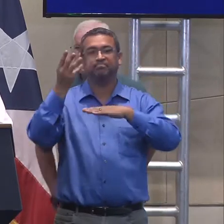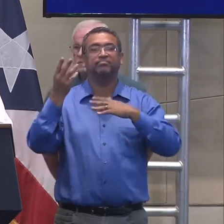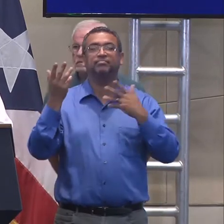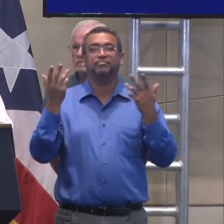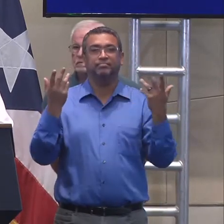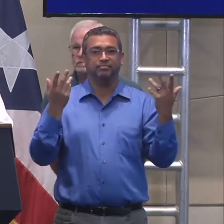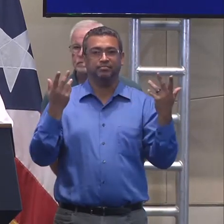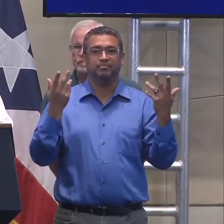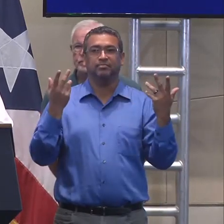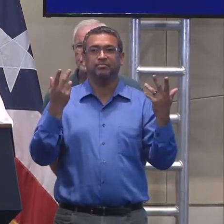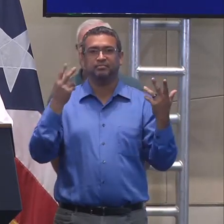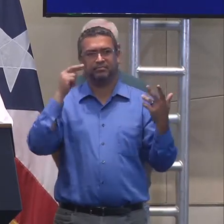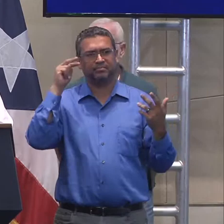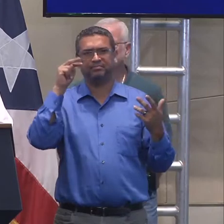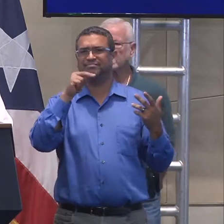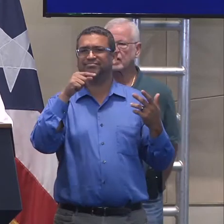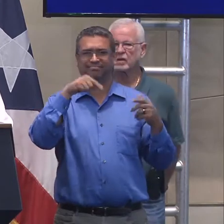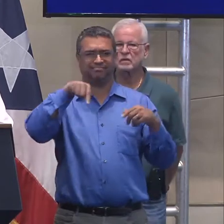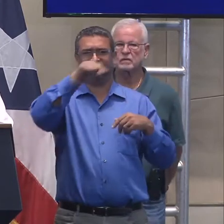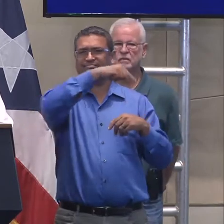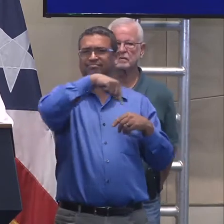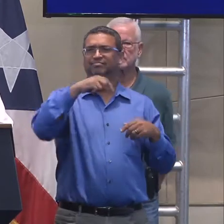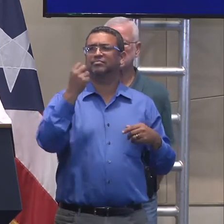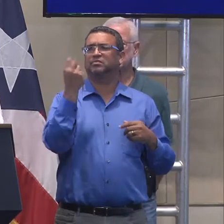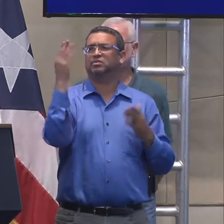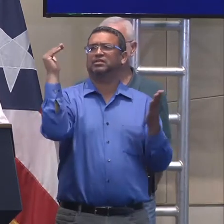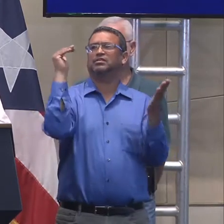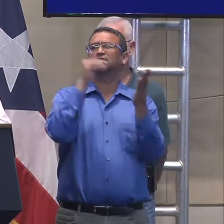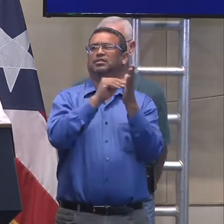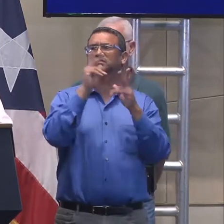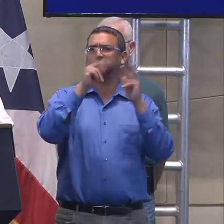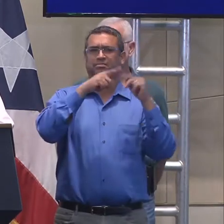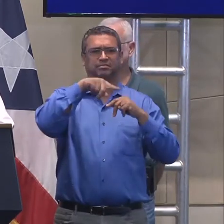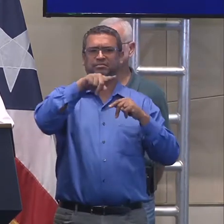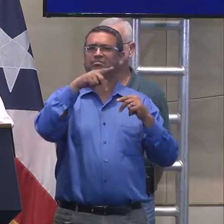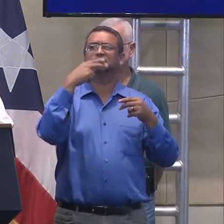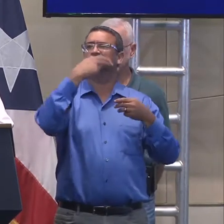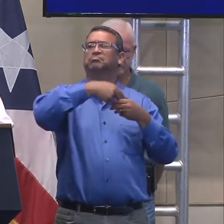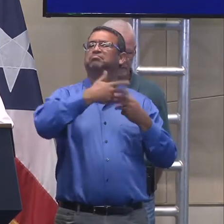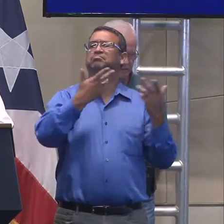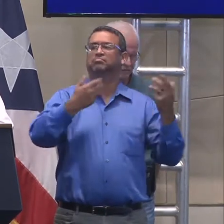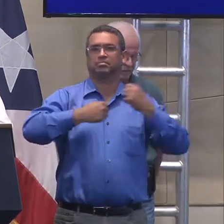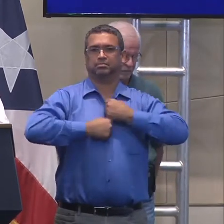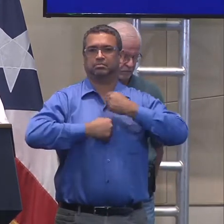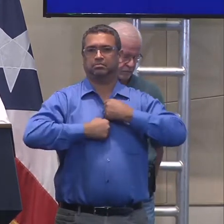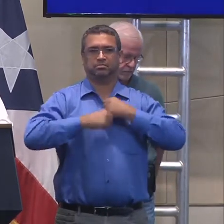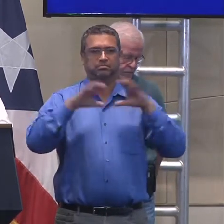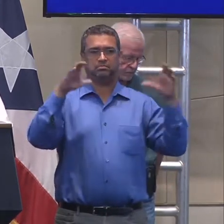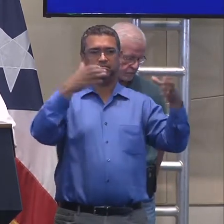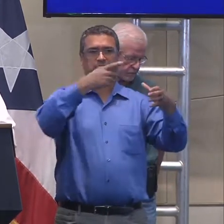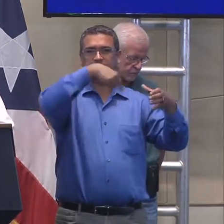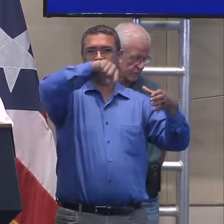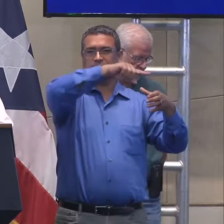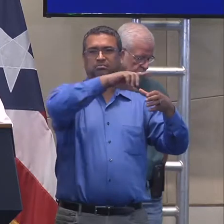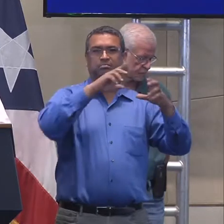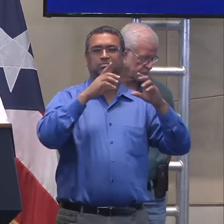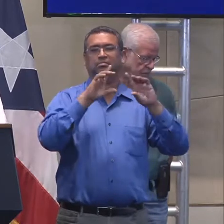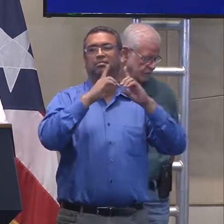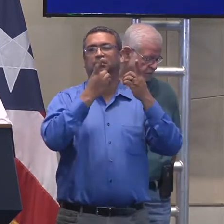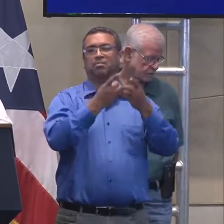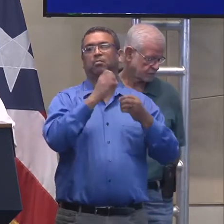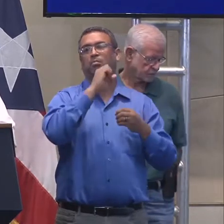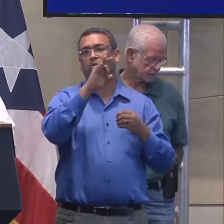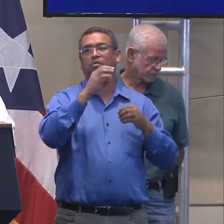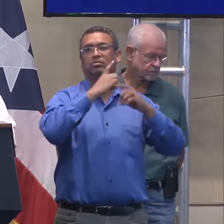activos del Departamento de la Defensa aquí, y que van a estar dando, eh, sus rondas, que van a estar observando, y cuando vean,